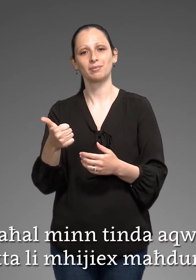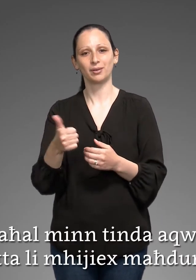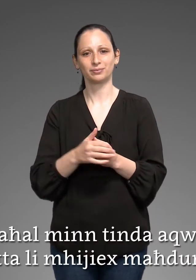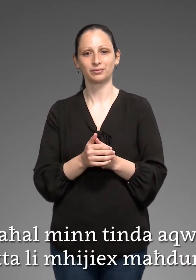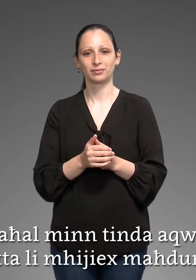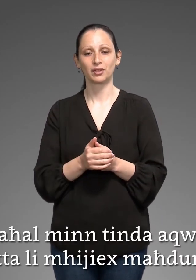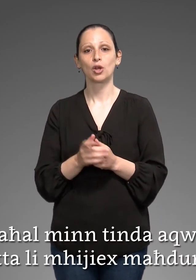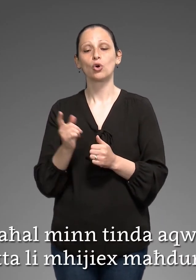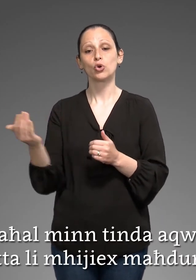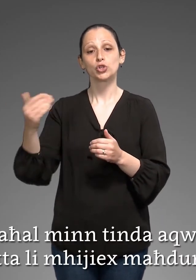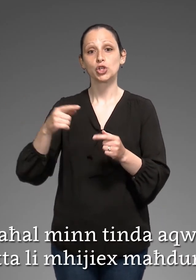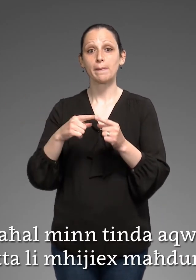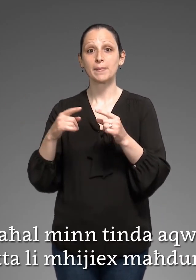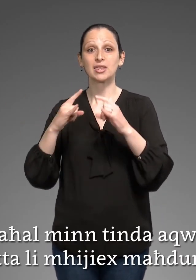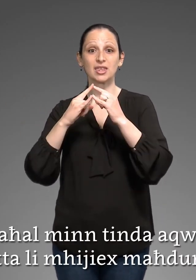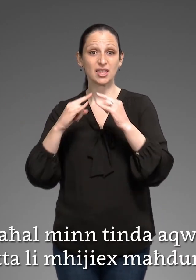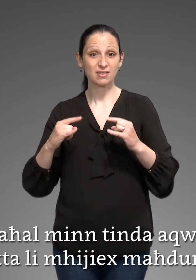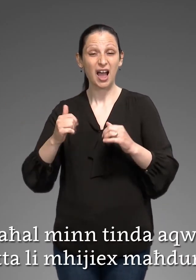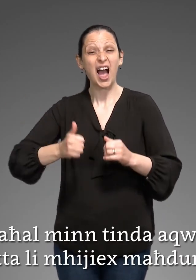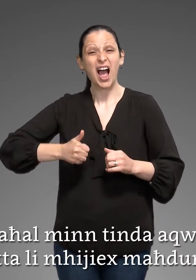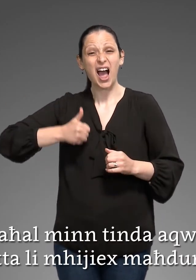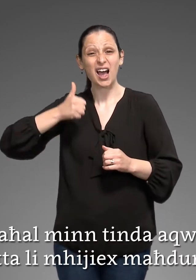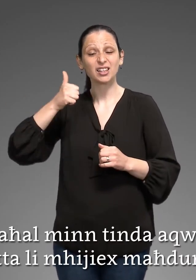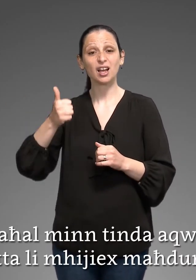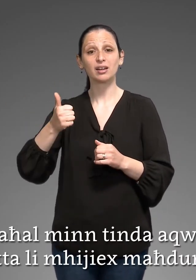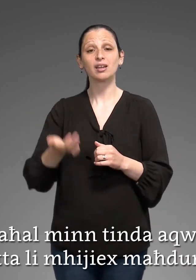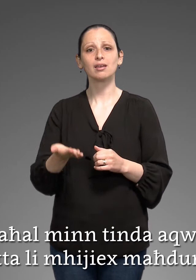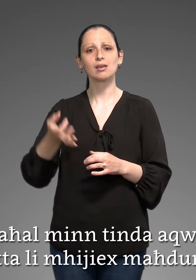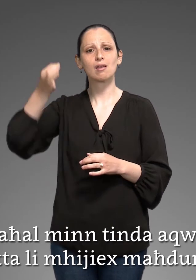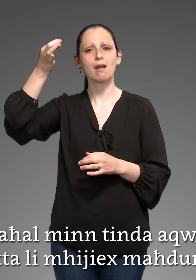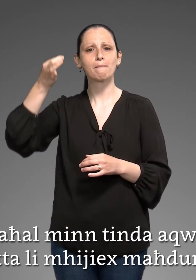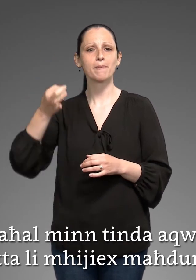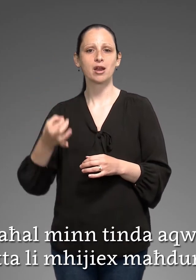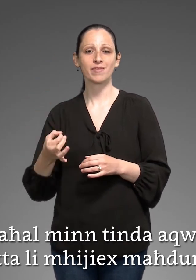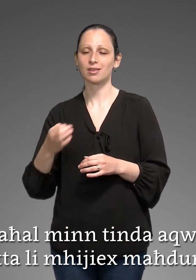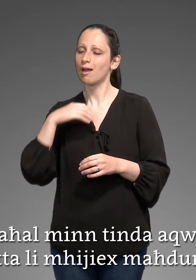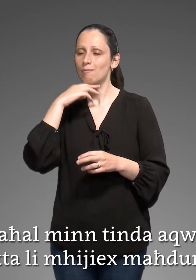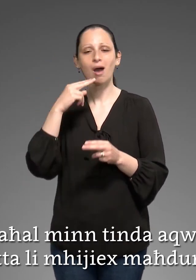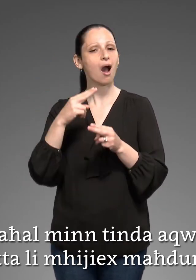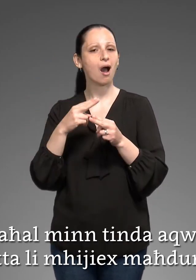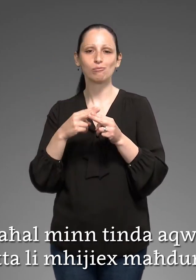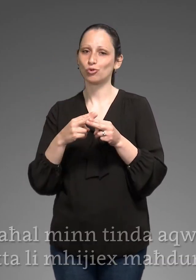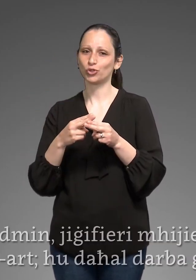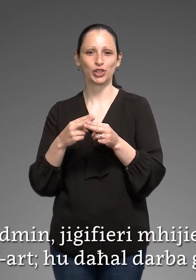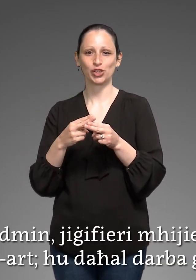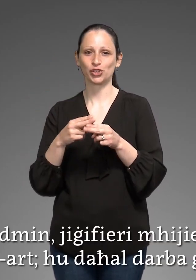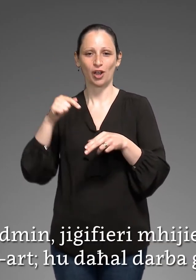mintinda aqwa U waktar perfetta Li mijiex maħduma bidajn l-bnedmin